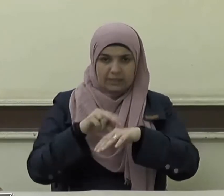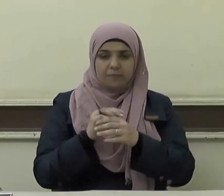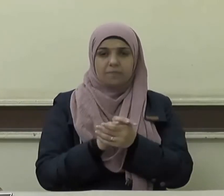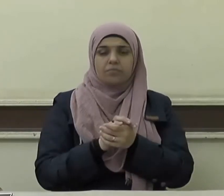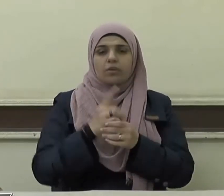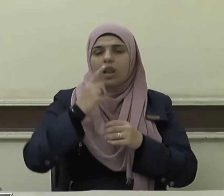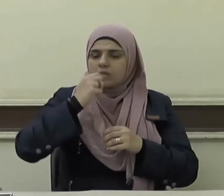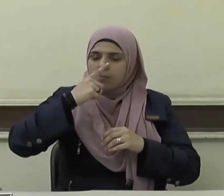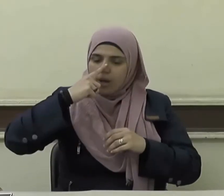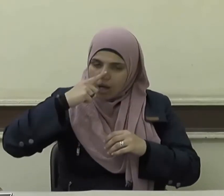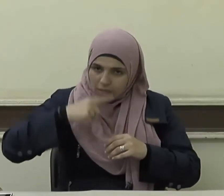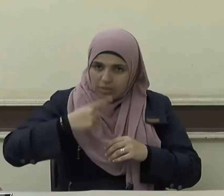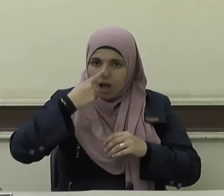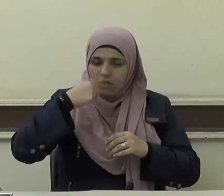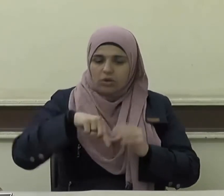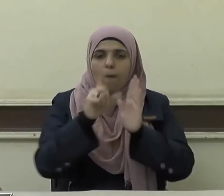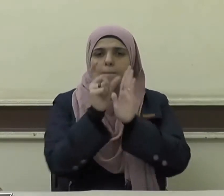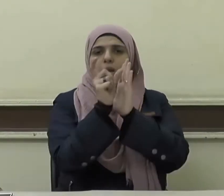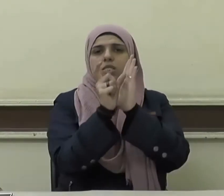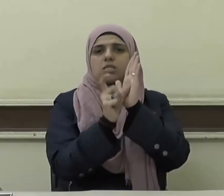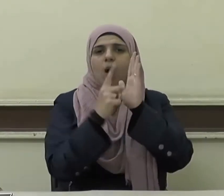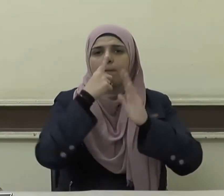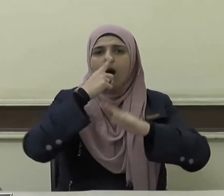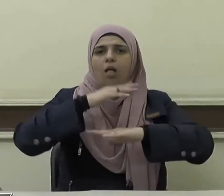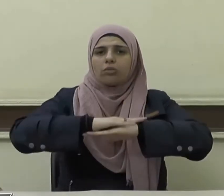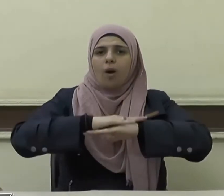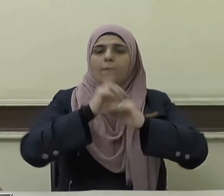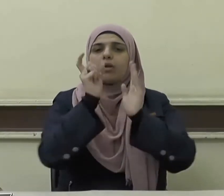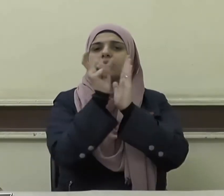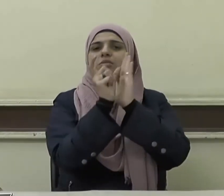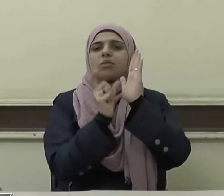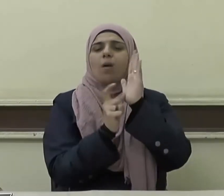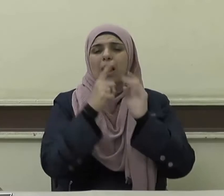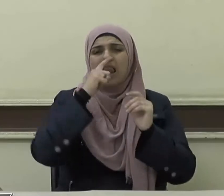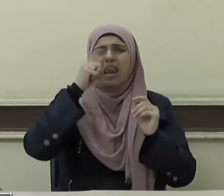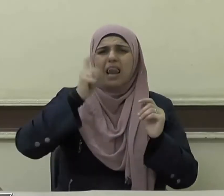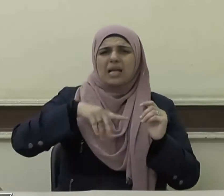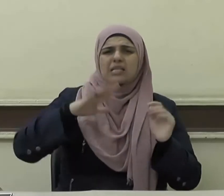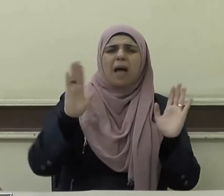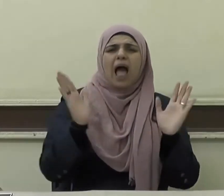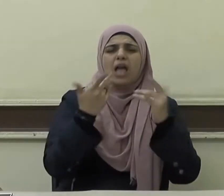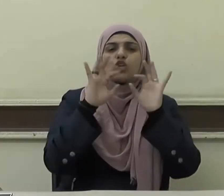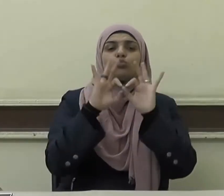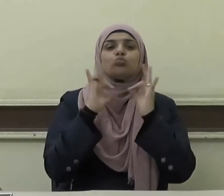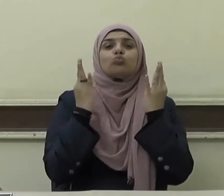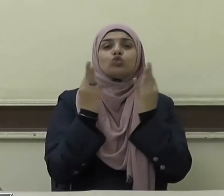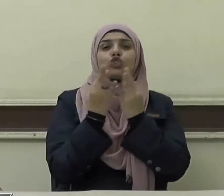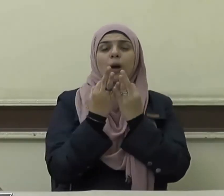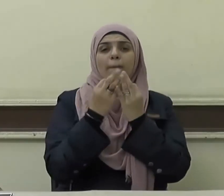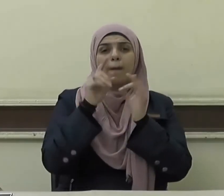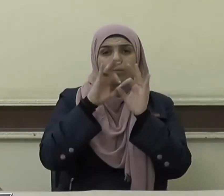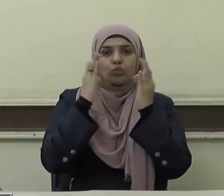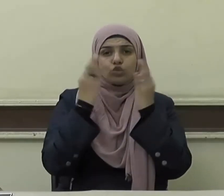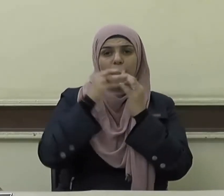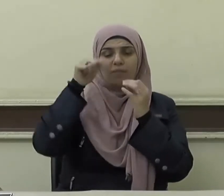احترام النظام إذ لابد لكل مجتمع من بعض